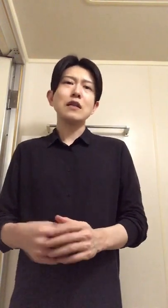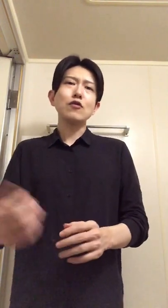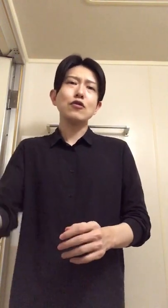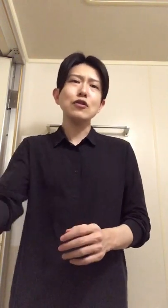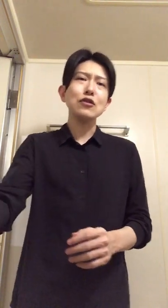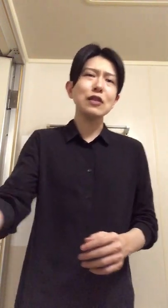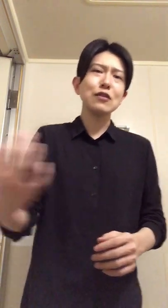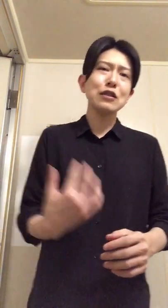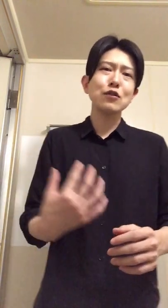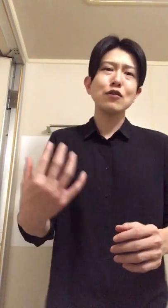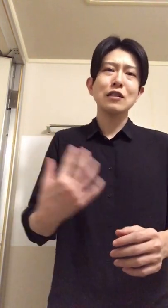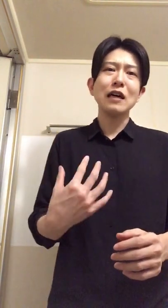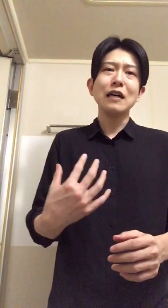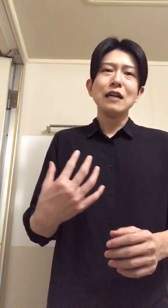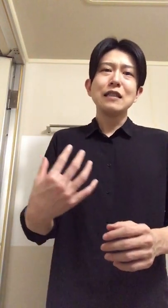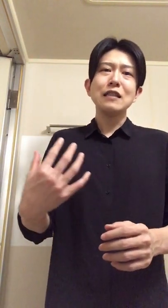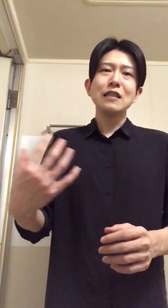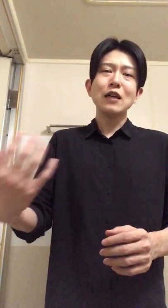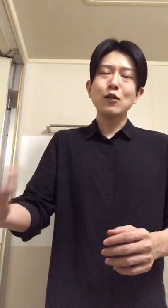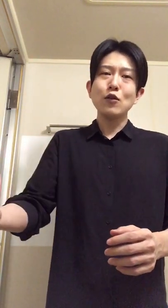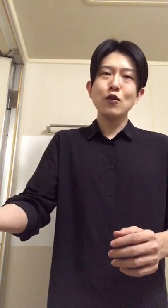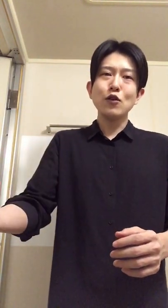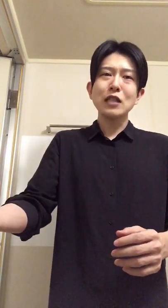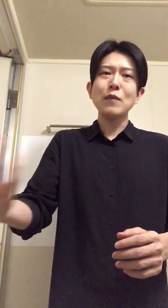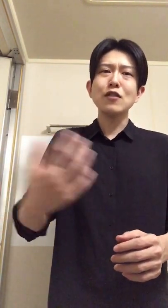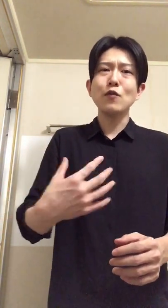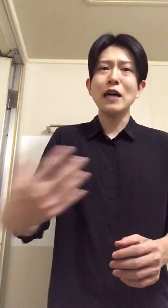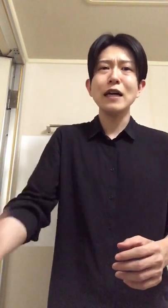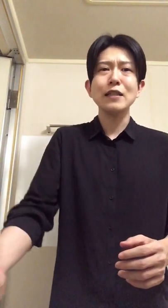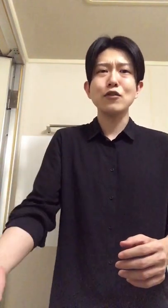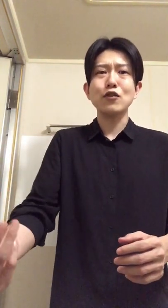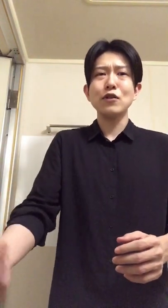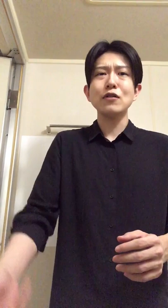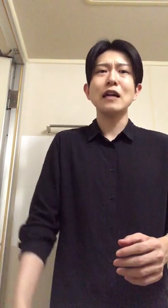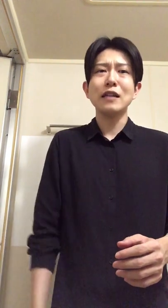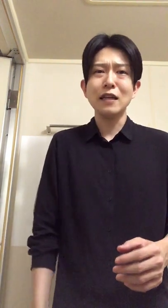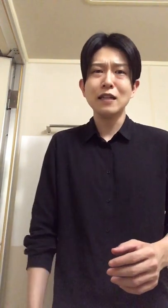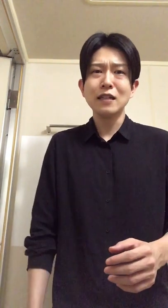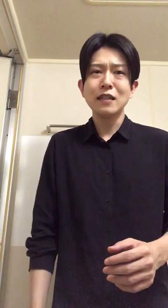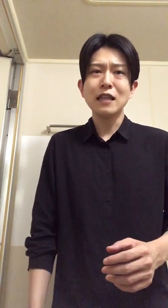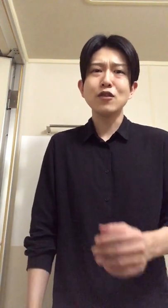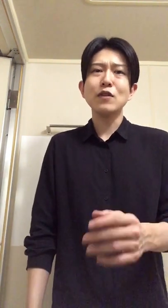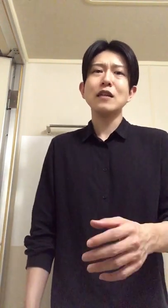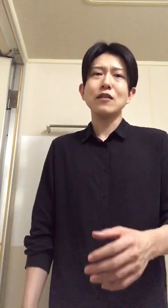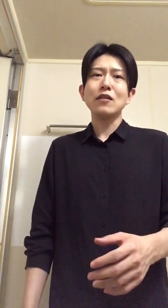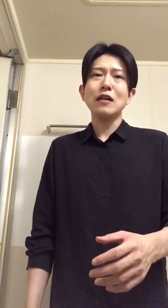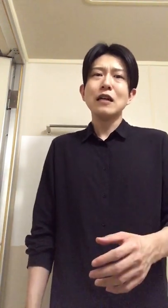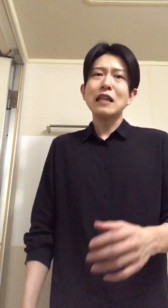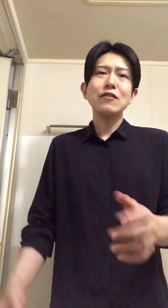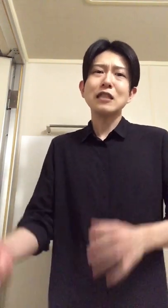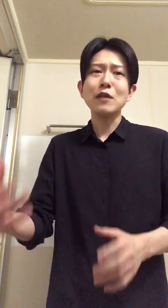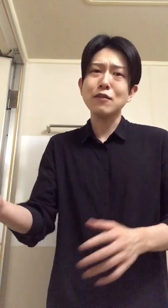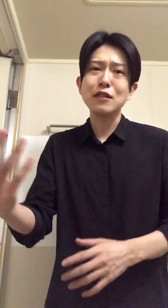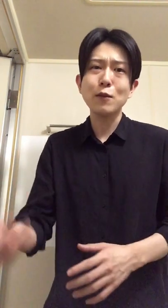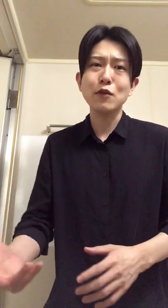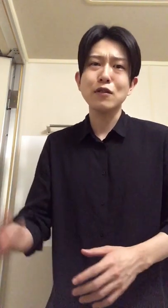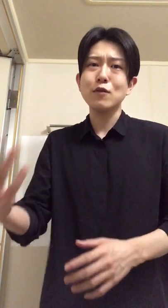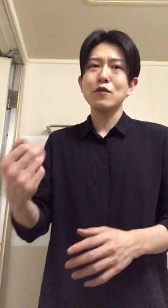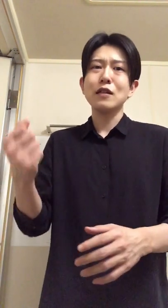結構食いついてくれる人ってさあの冷めるのも早いっていう人もいるからねなんとも言えないんだけど照木様照木様とか言ってたのさ